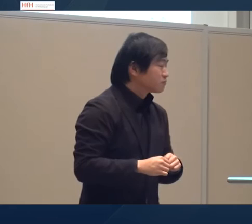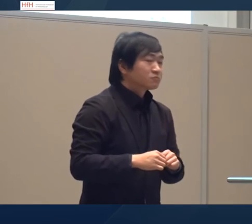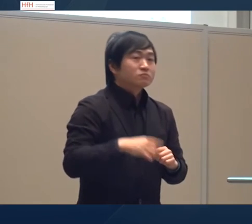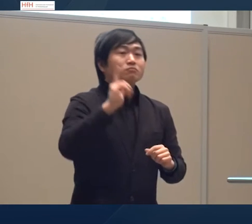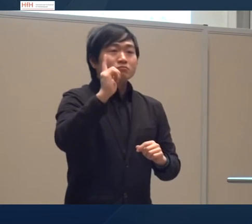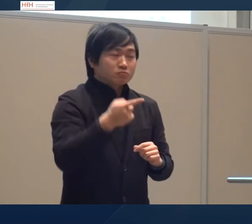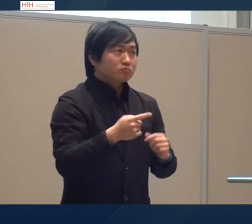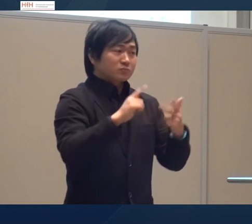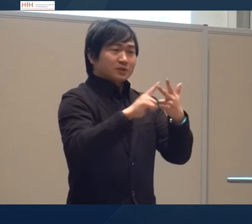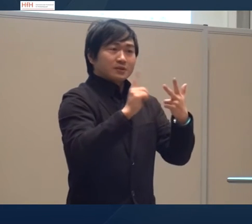drittens